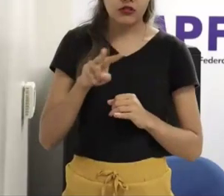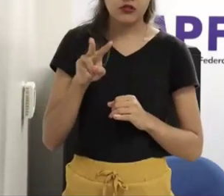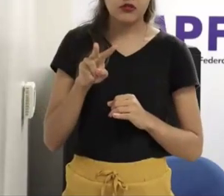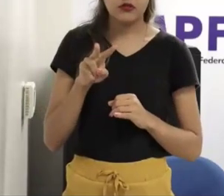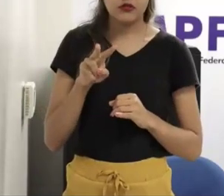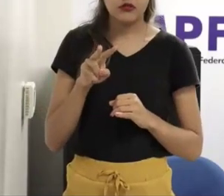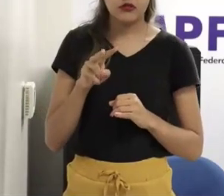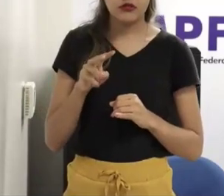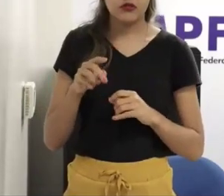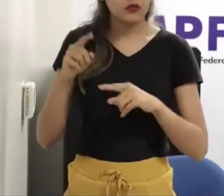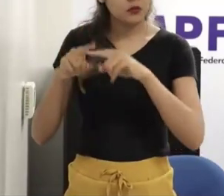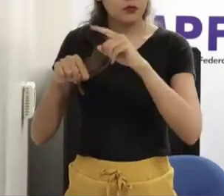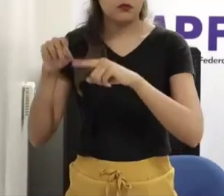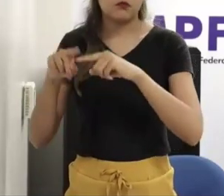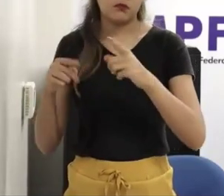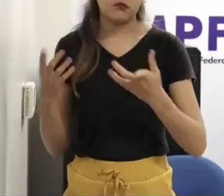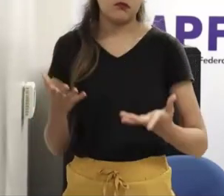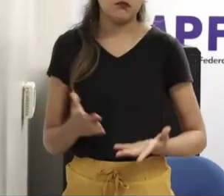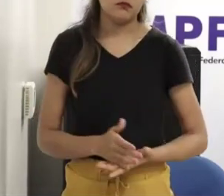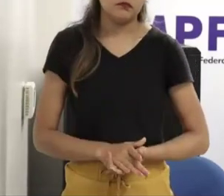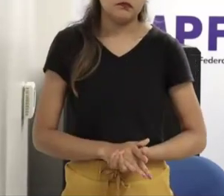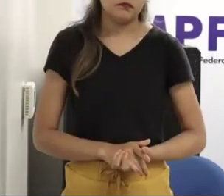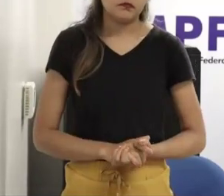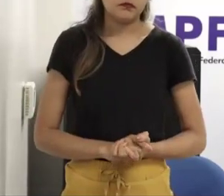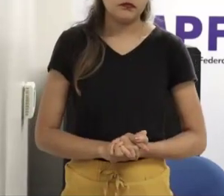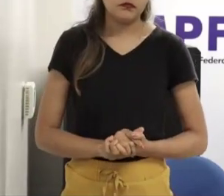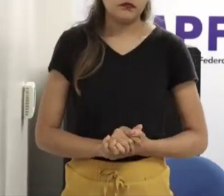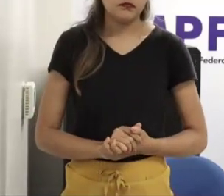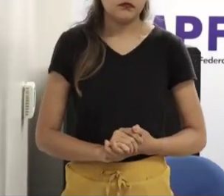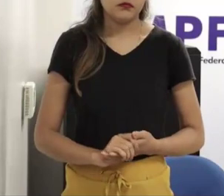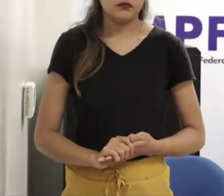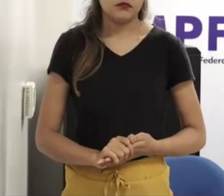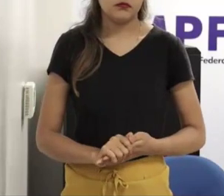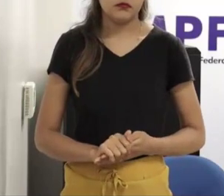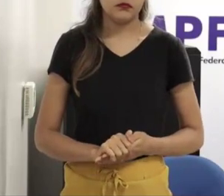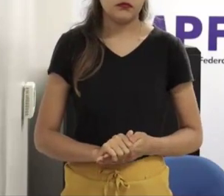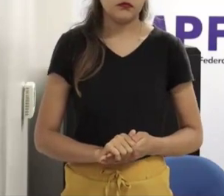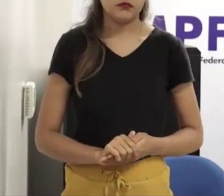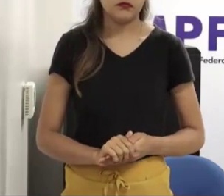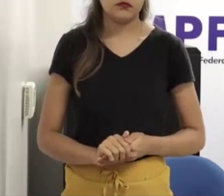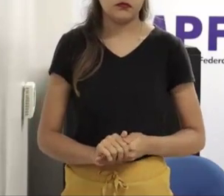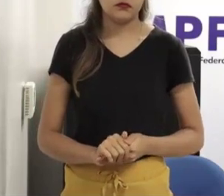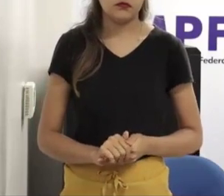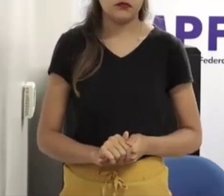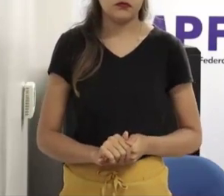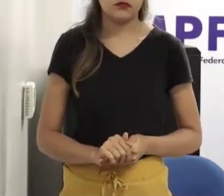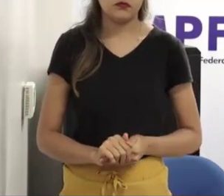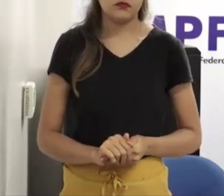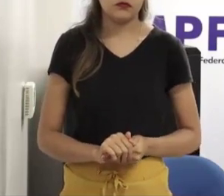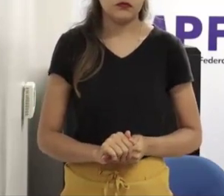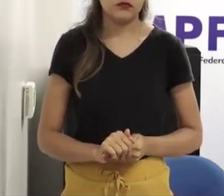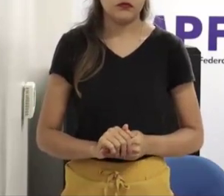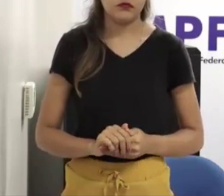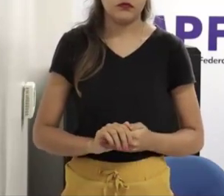mas o mundo está aí, alguém fala alguma coisa, a criança vai lá, só que a gente tem uma interdição moral de falar, não, não,